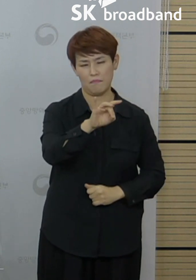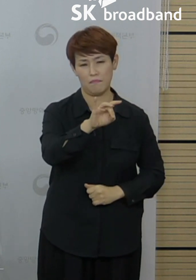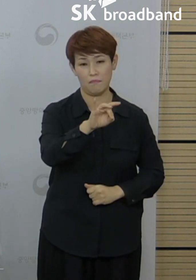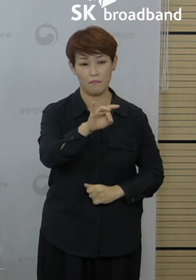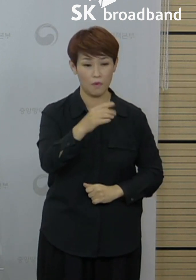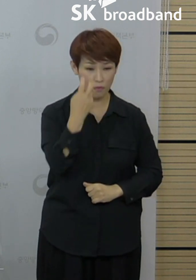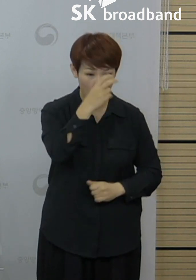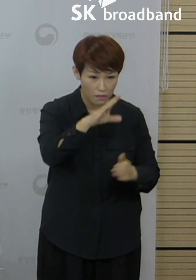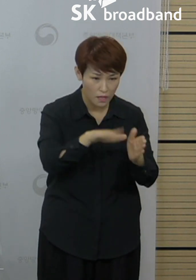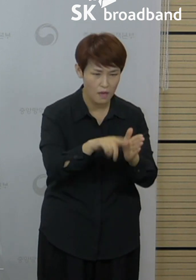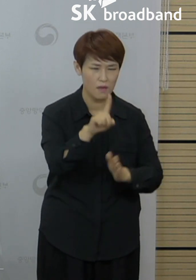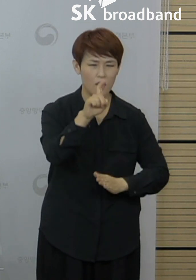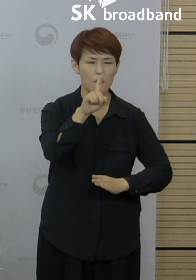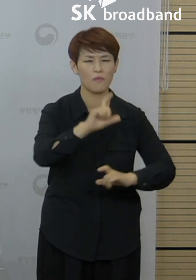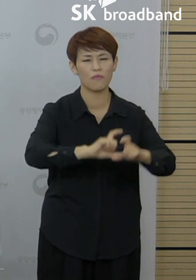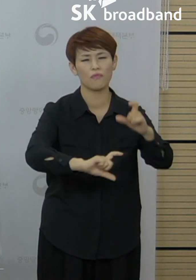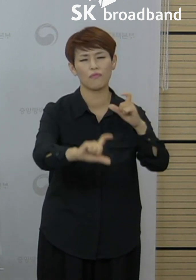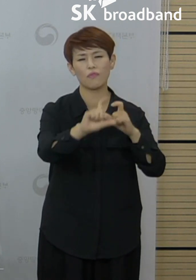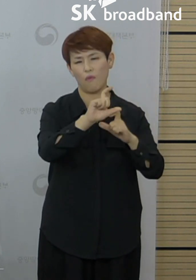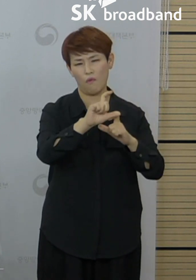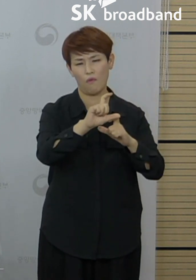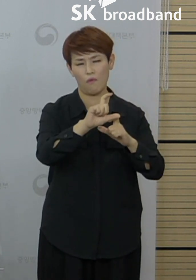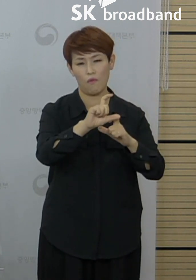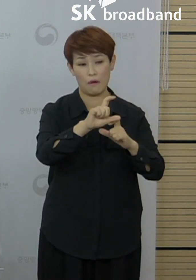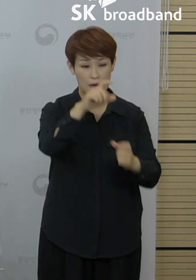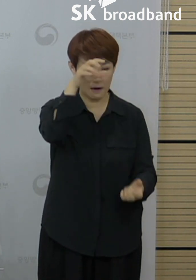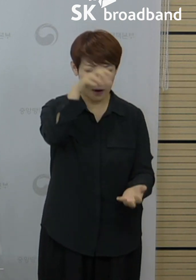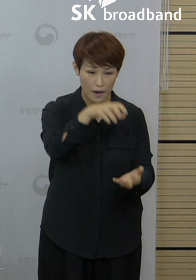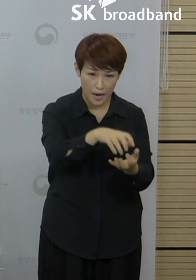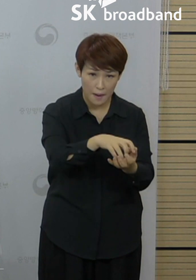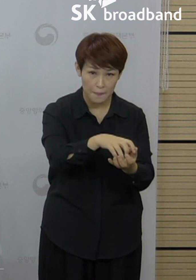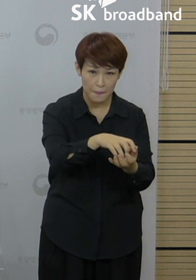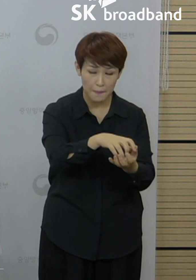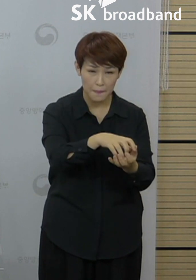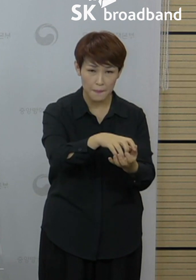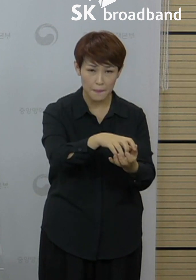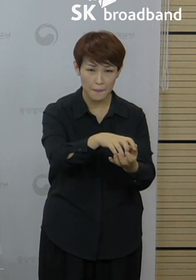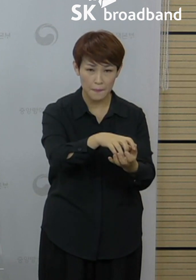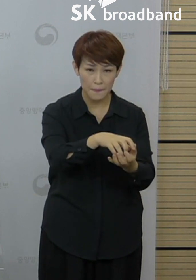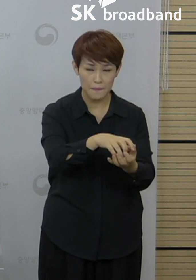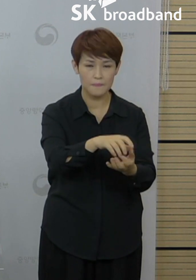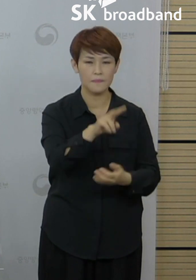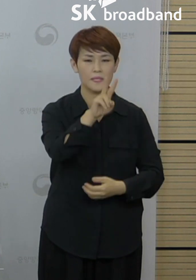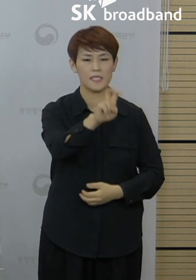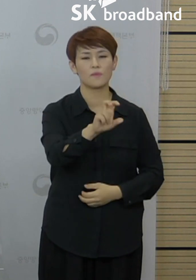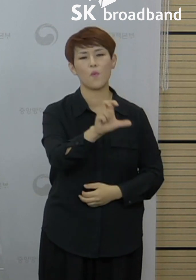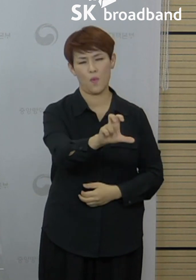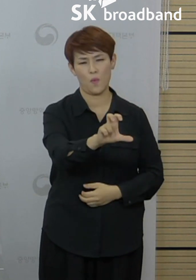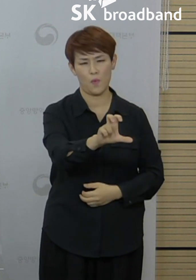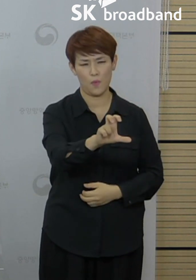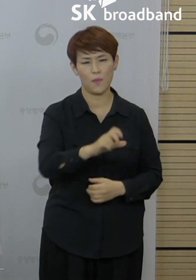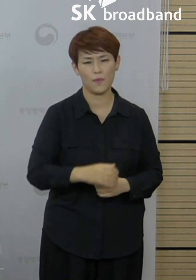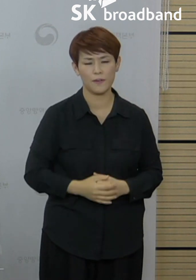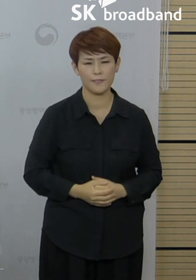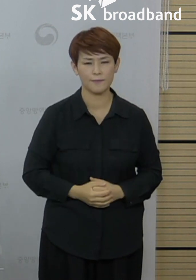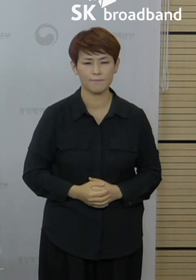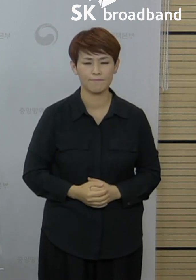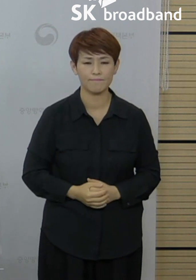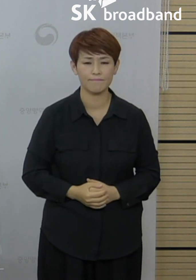조사 중에 11명이 추가 확진되었습니다. 그래서 현재까지 누적 확진자는 총 25명으로 집계되었습니다.